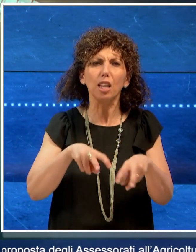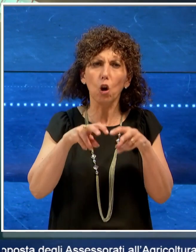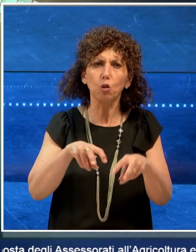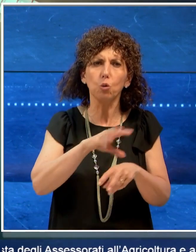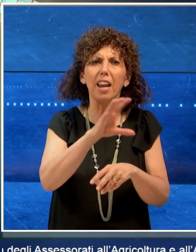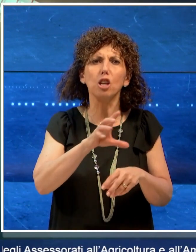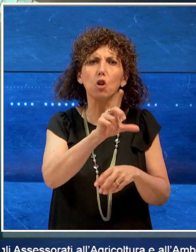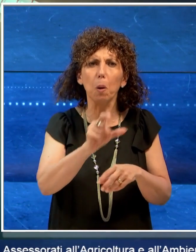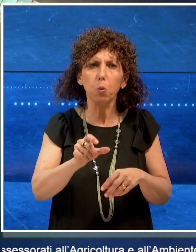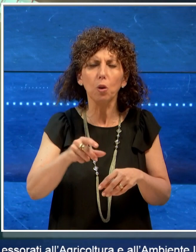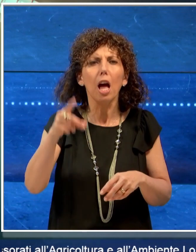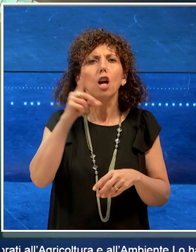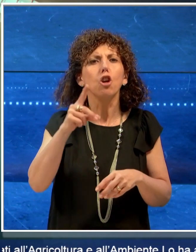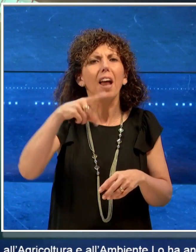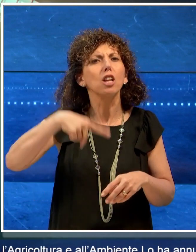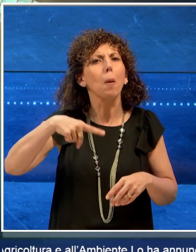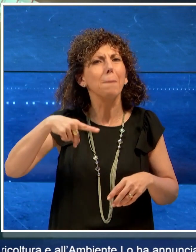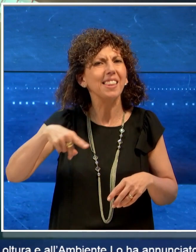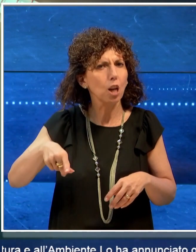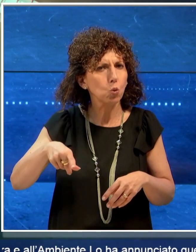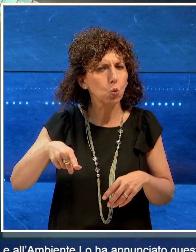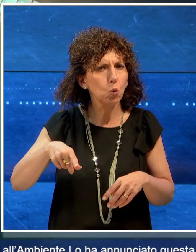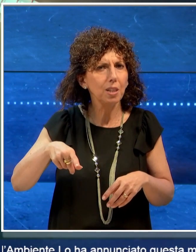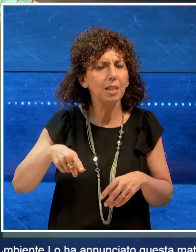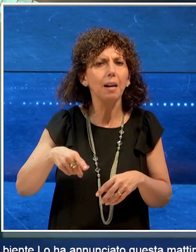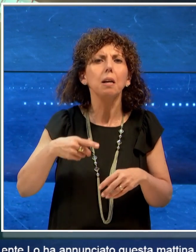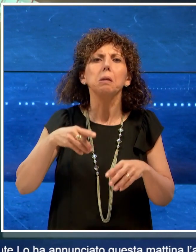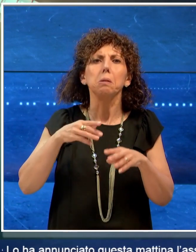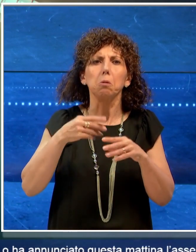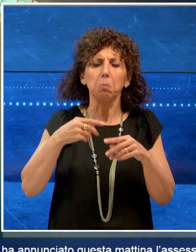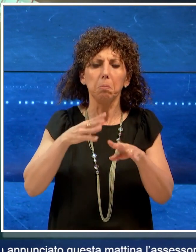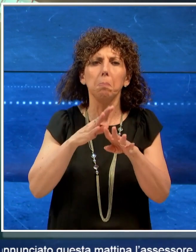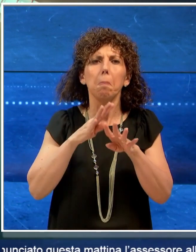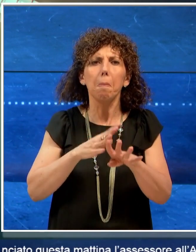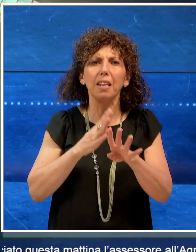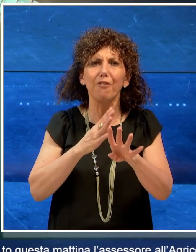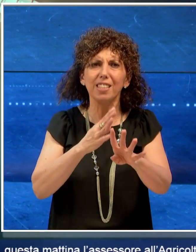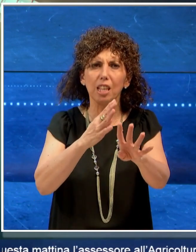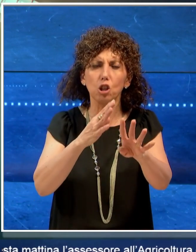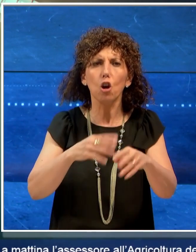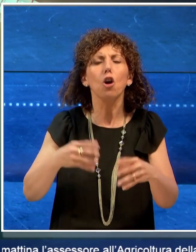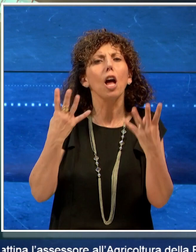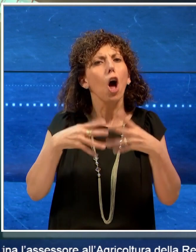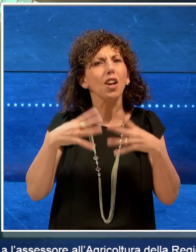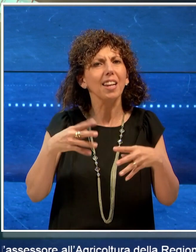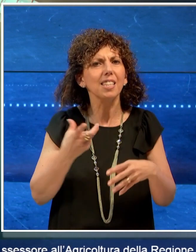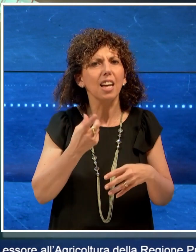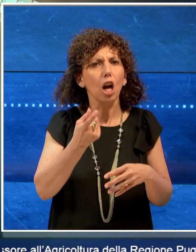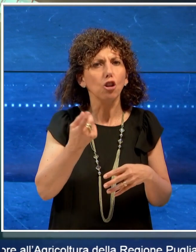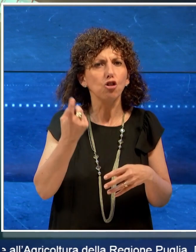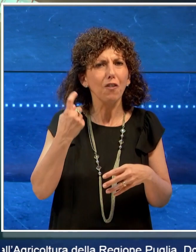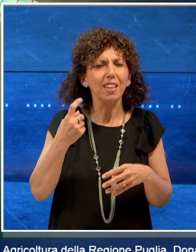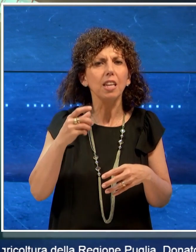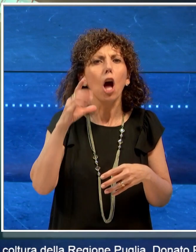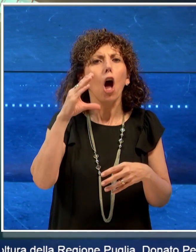Puglia donato Pentassuglia nel corso della manifestazione organizzata giovedì dalla